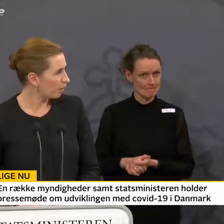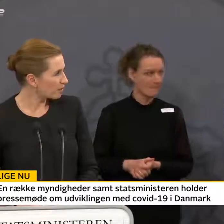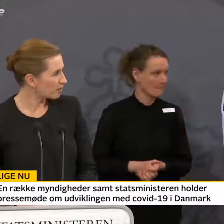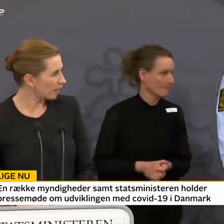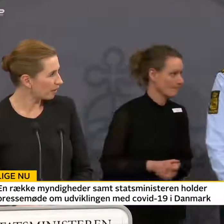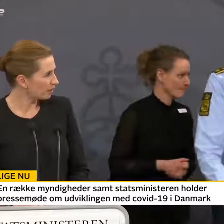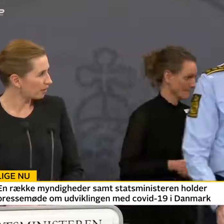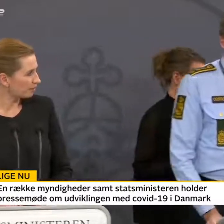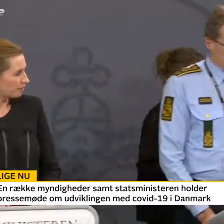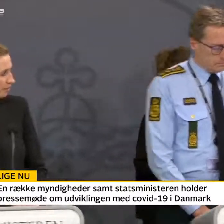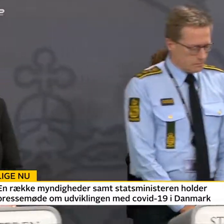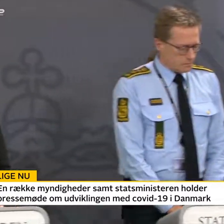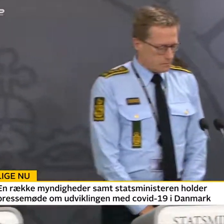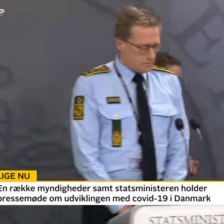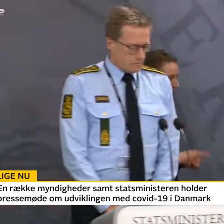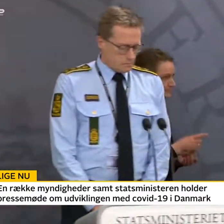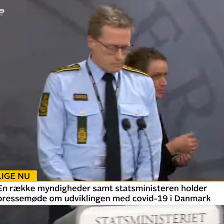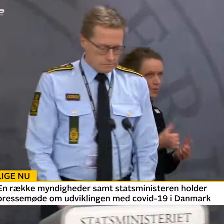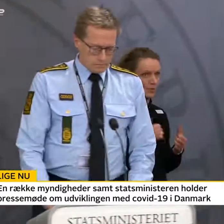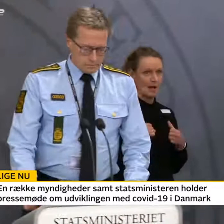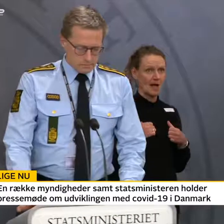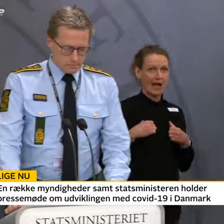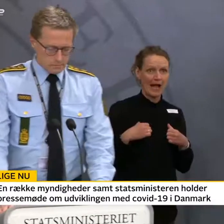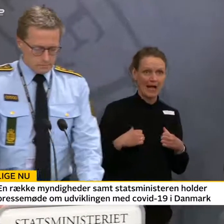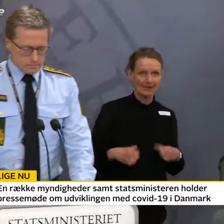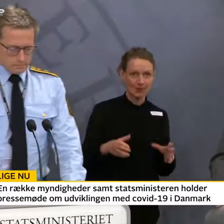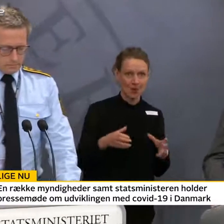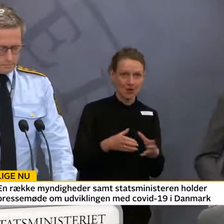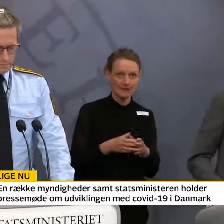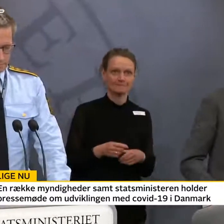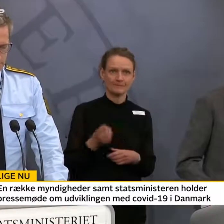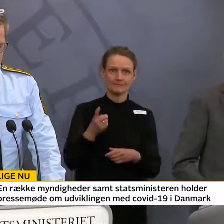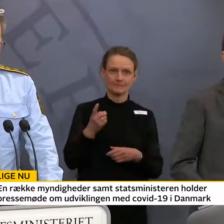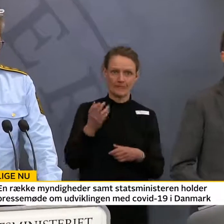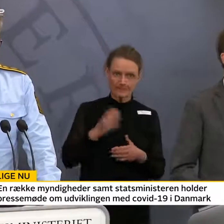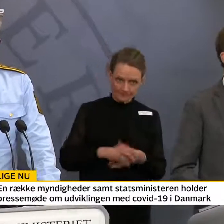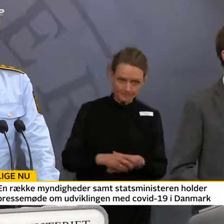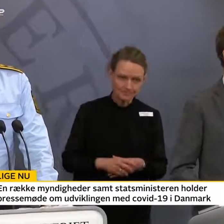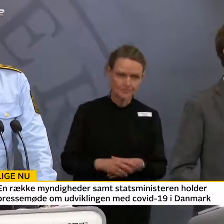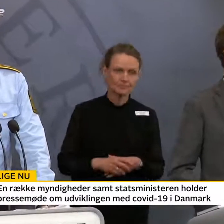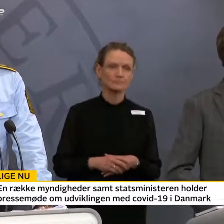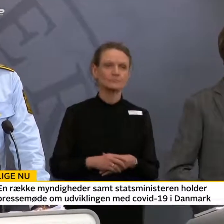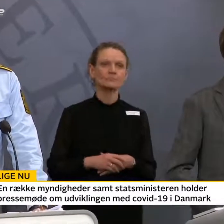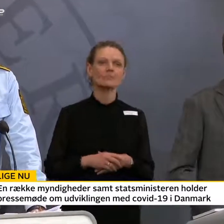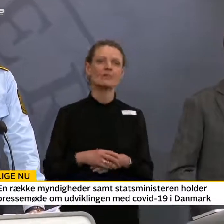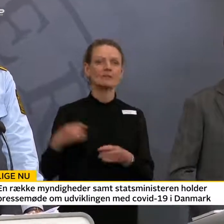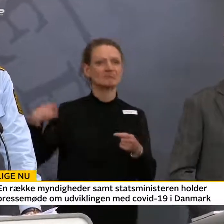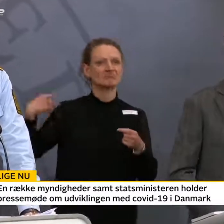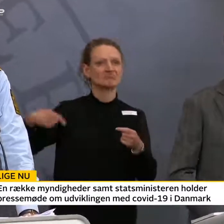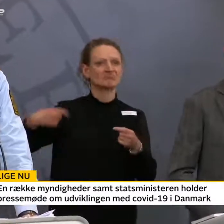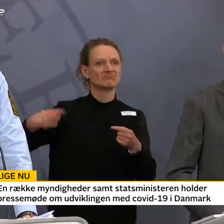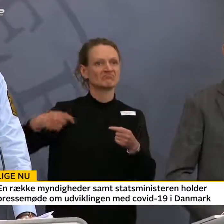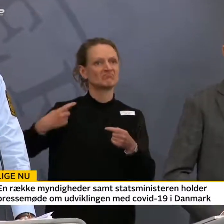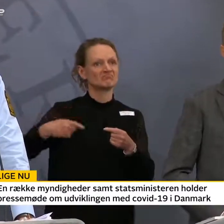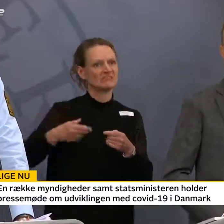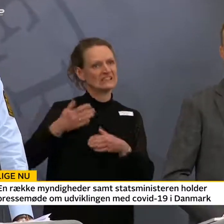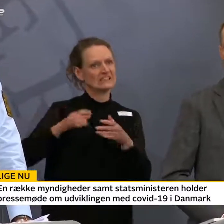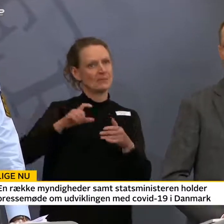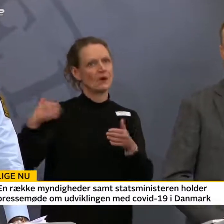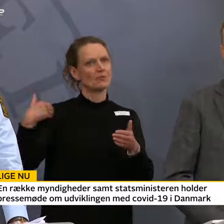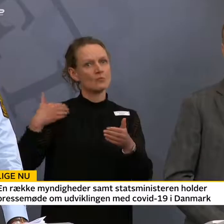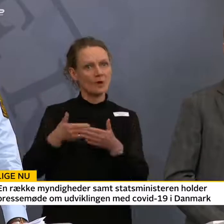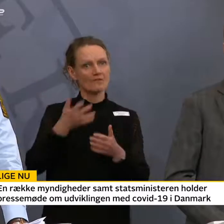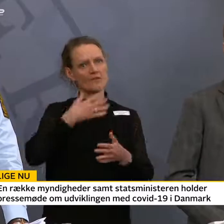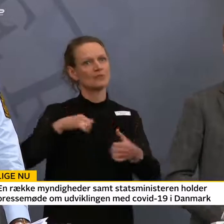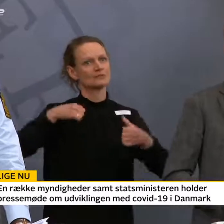rejsevejledningerne. Ja, tak for det. Vi har gentændt gange over de seneste uger ændret vores